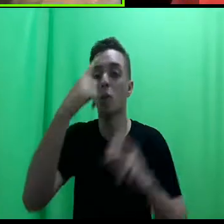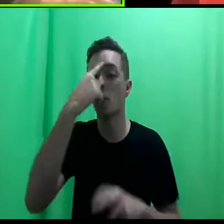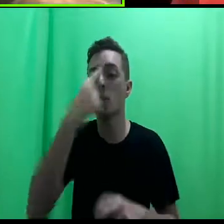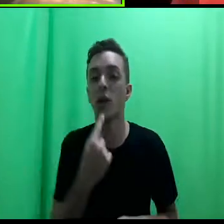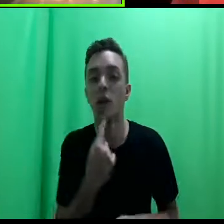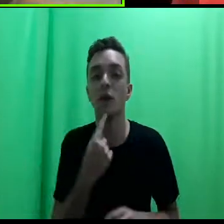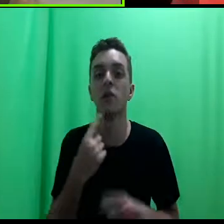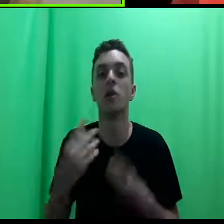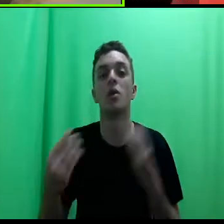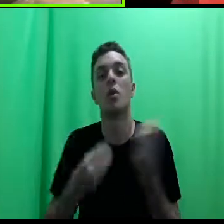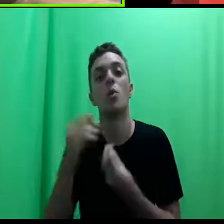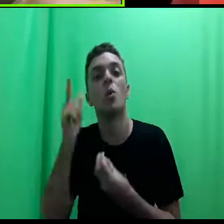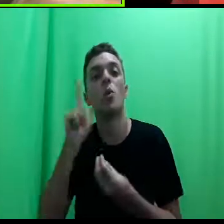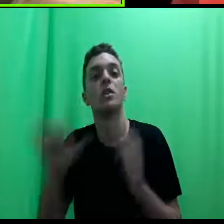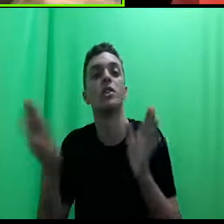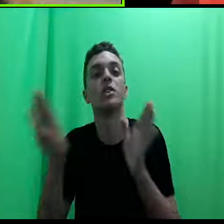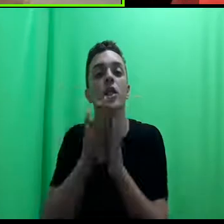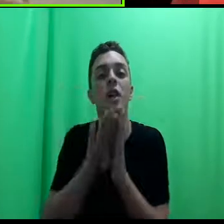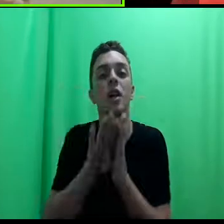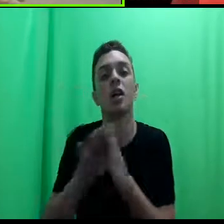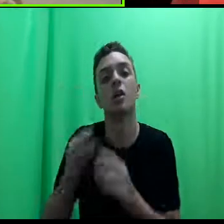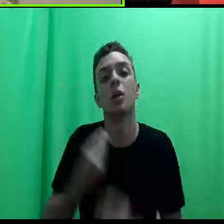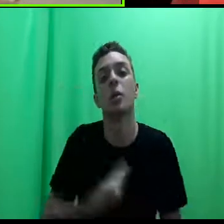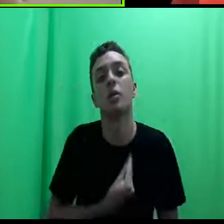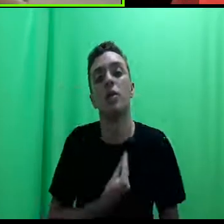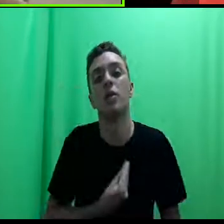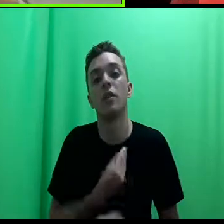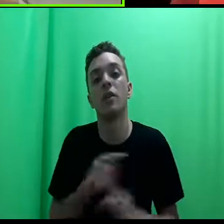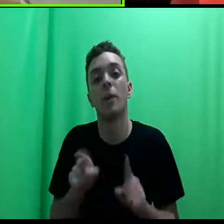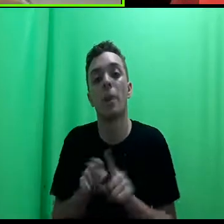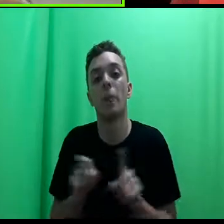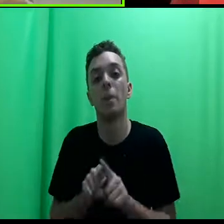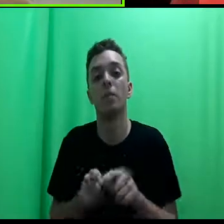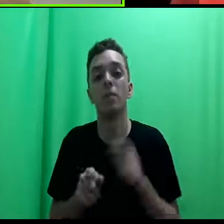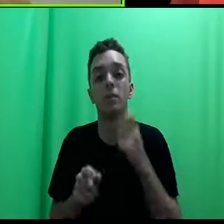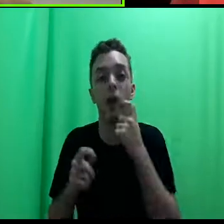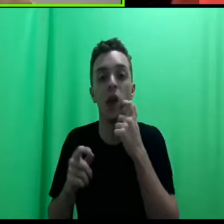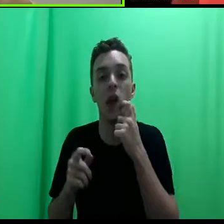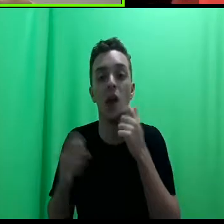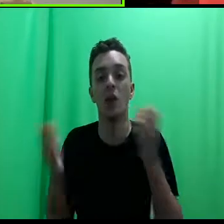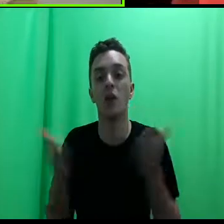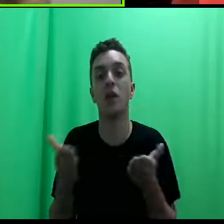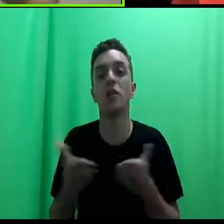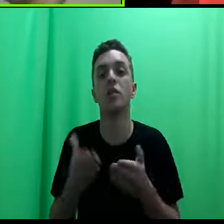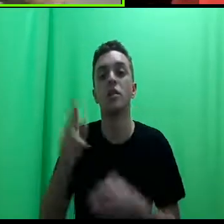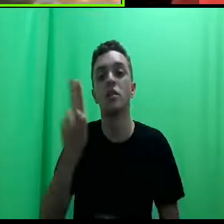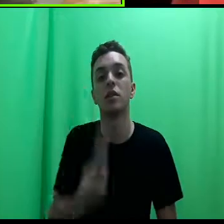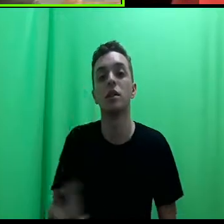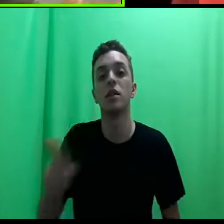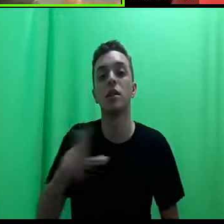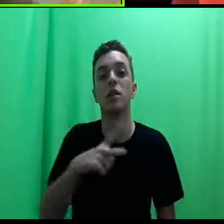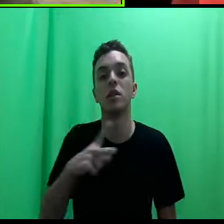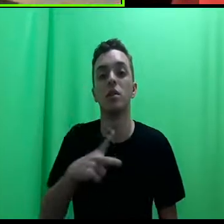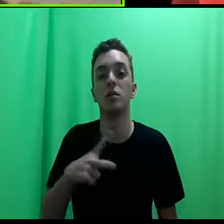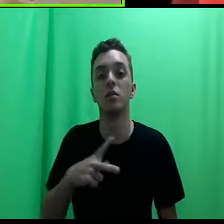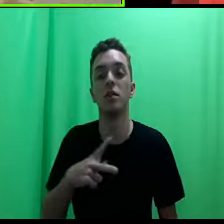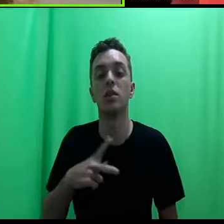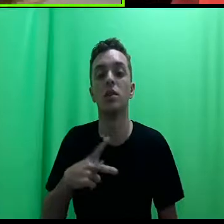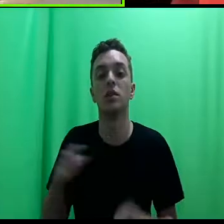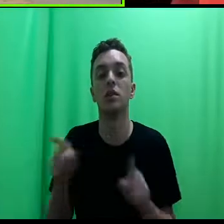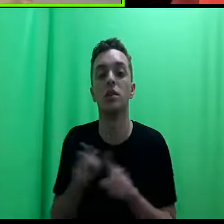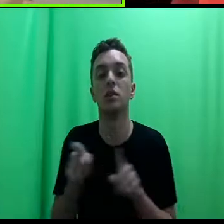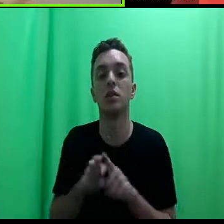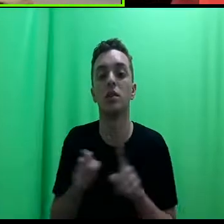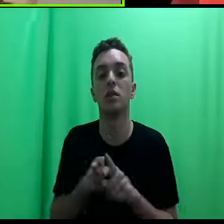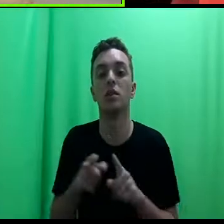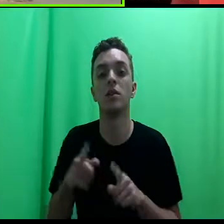quem é que consegue chegar e estar lá, e estando hoje lecionando numa universidade privada que tem uma clínica em formação, a própria clínica da FGV, que